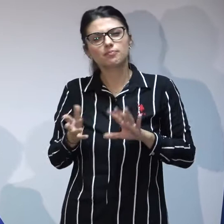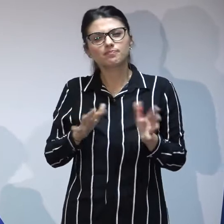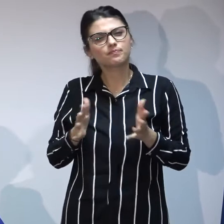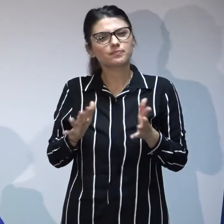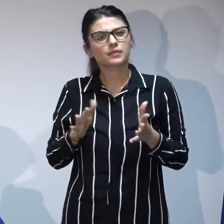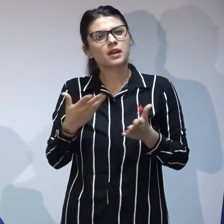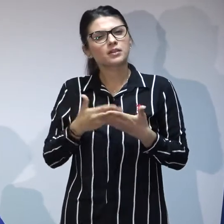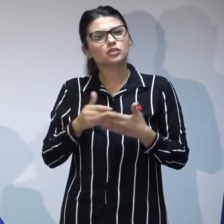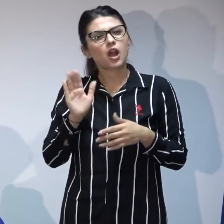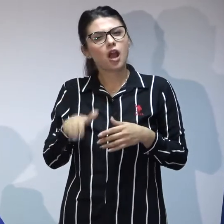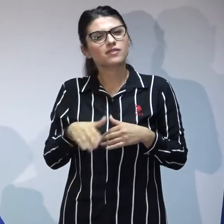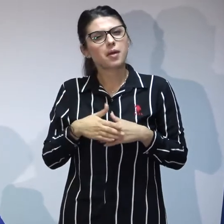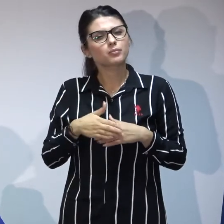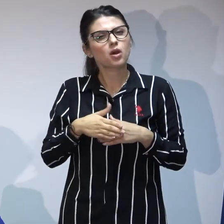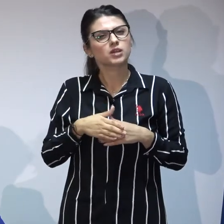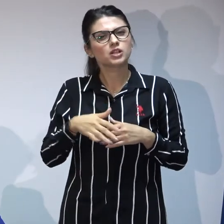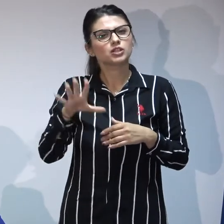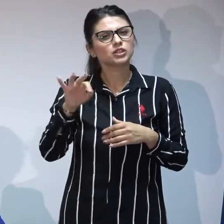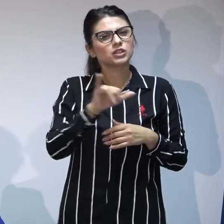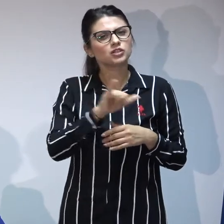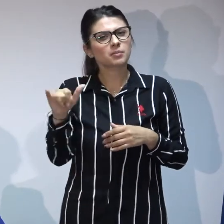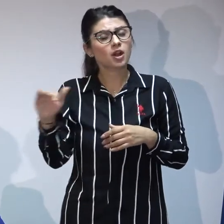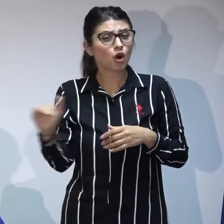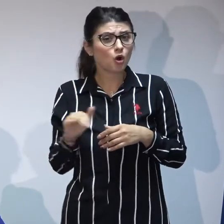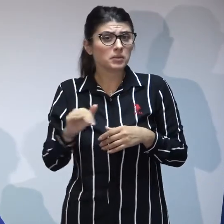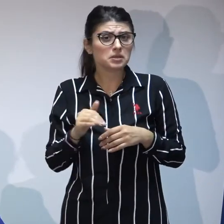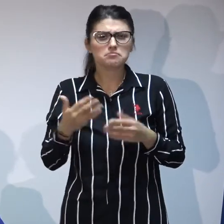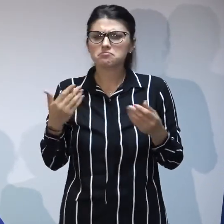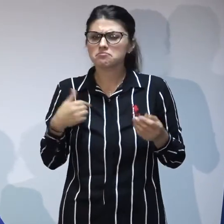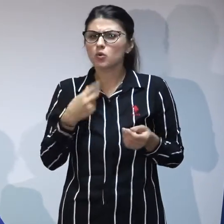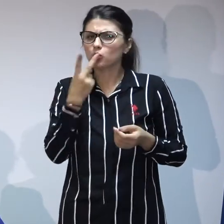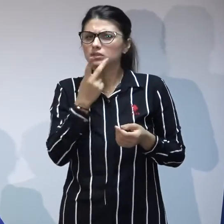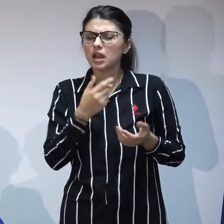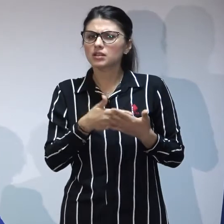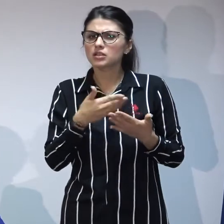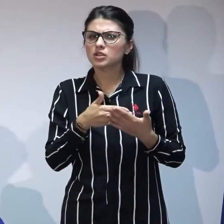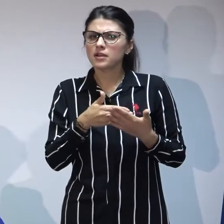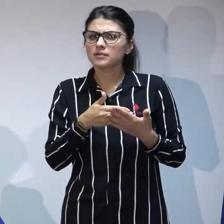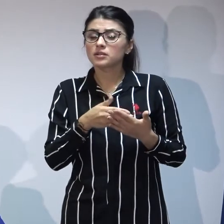aproape 50.000 de copii în sistem și doar 2.000